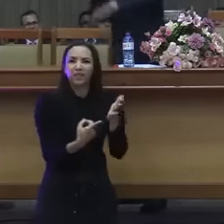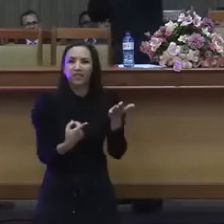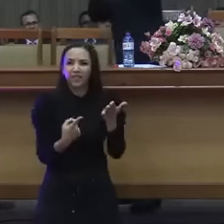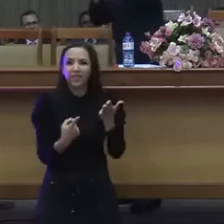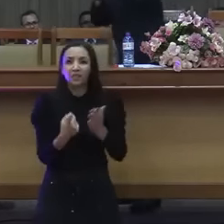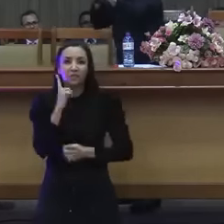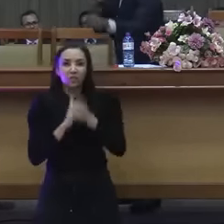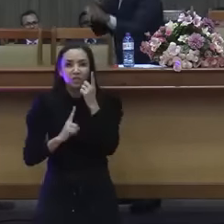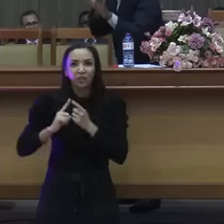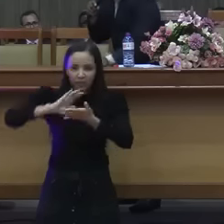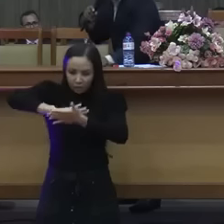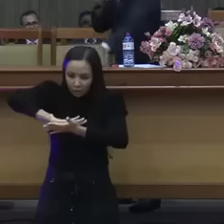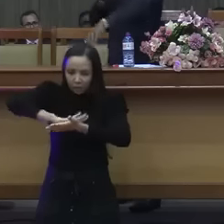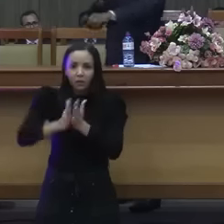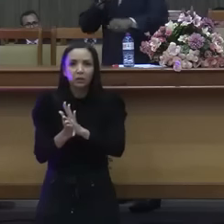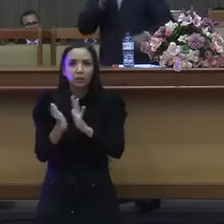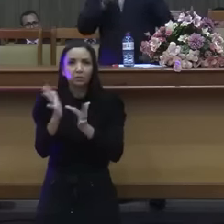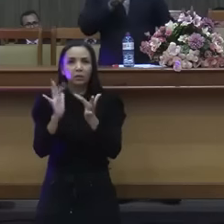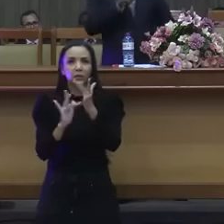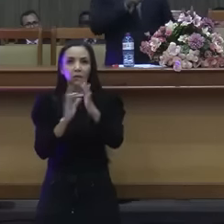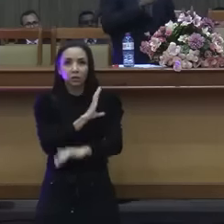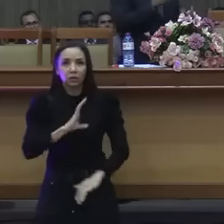eles expõem e falam mal